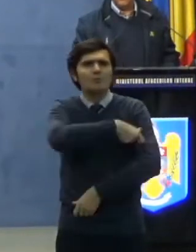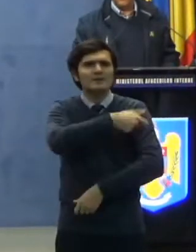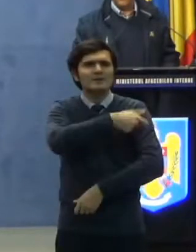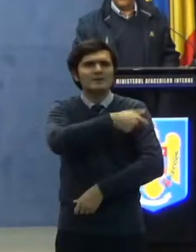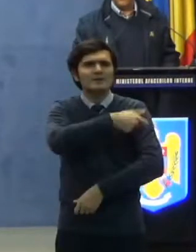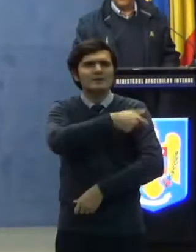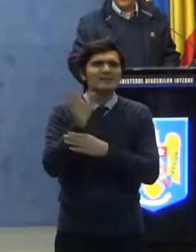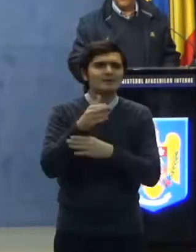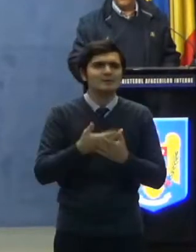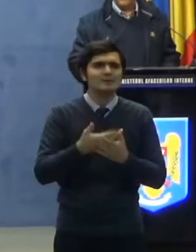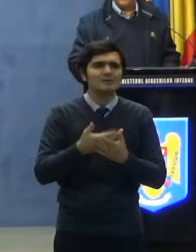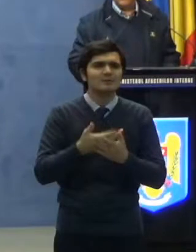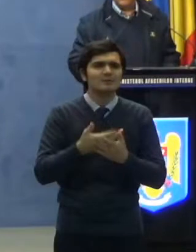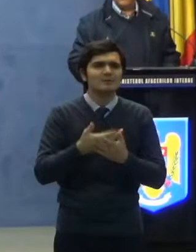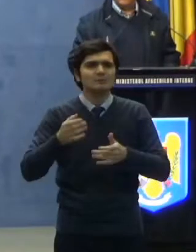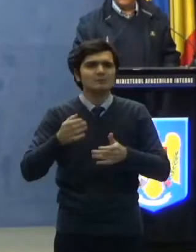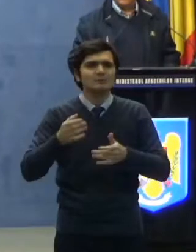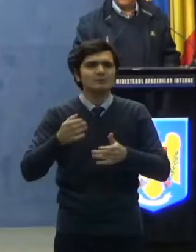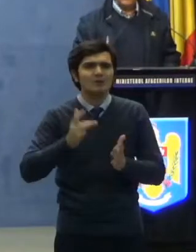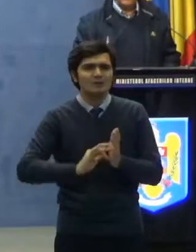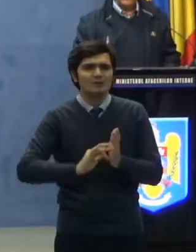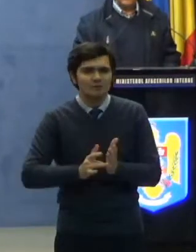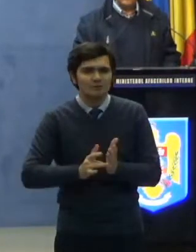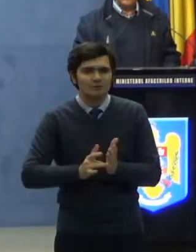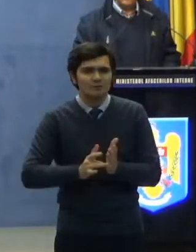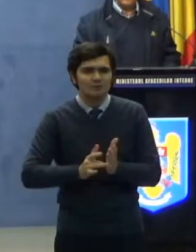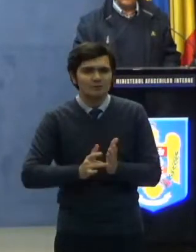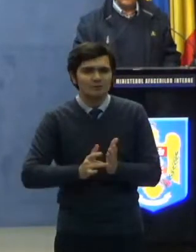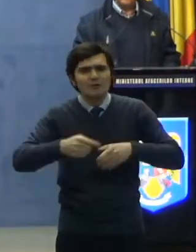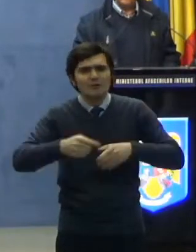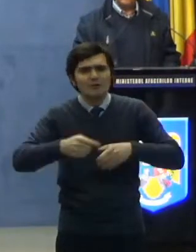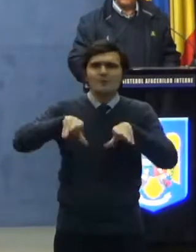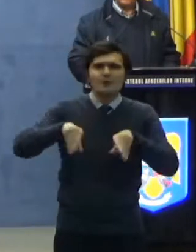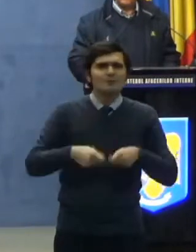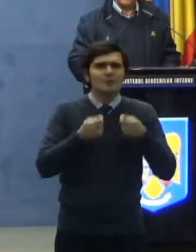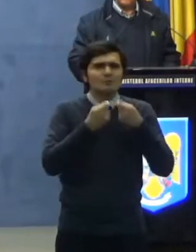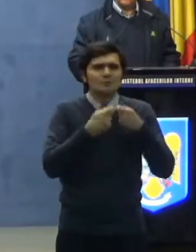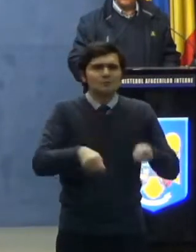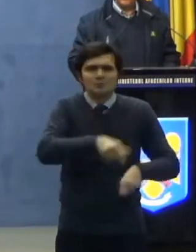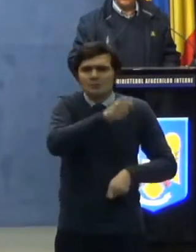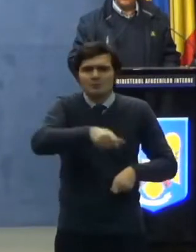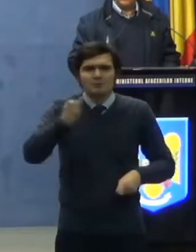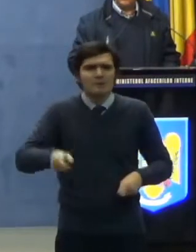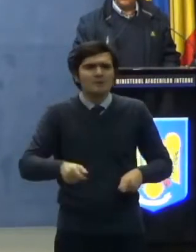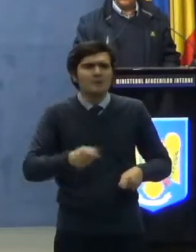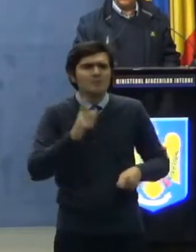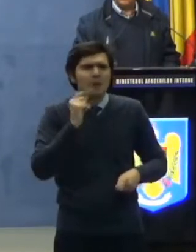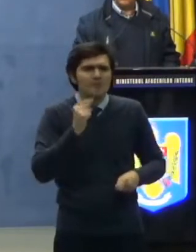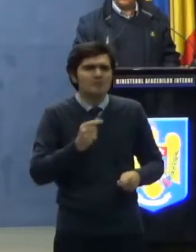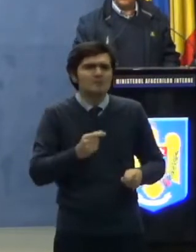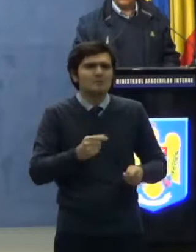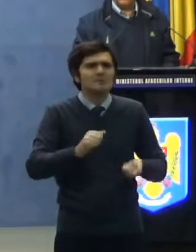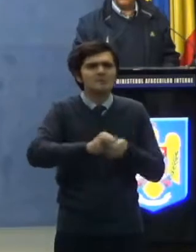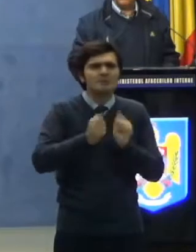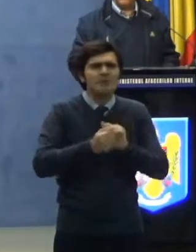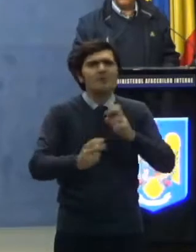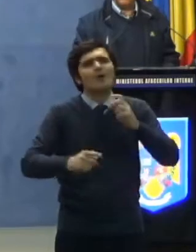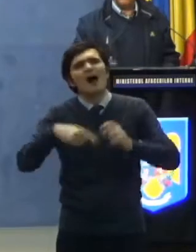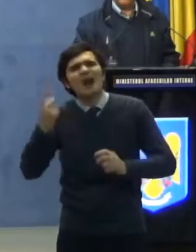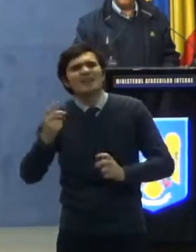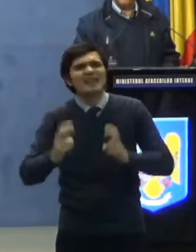Speciale de Urgență, împreună cu toți factorii implicați, inclusiv alte